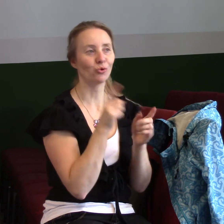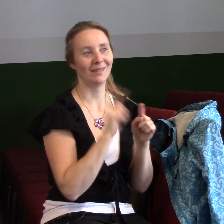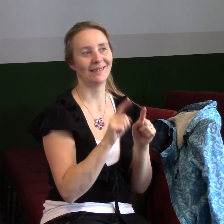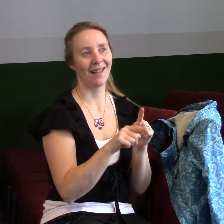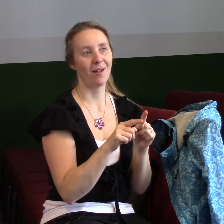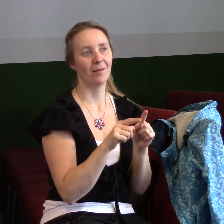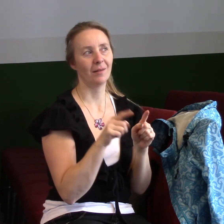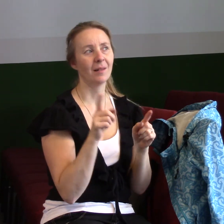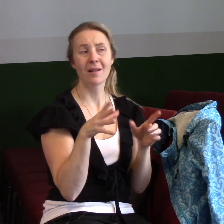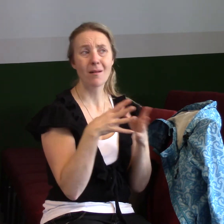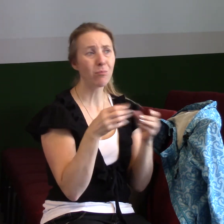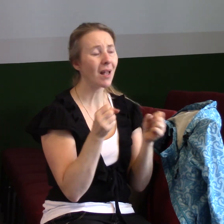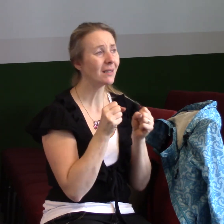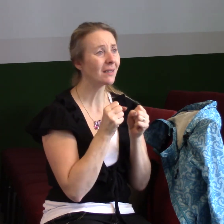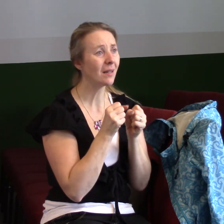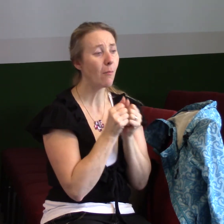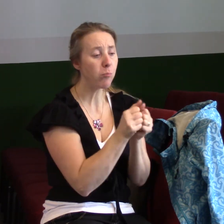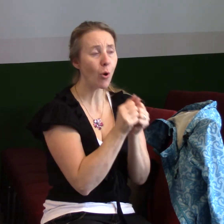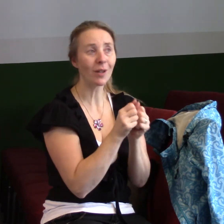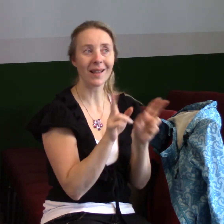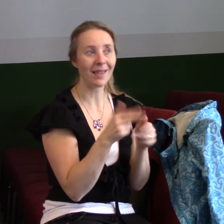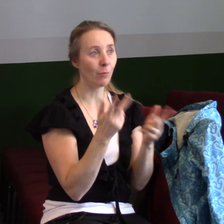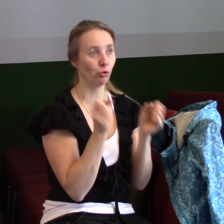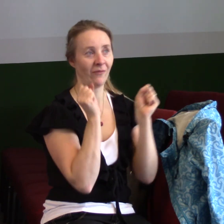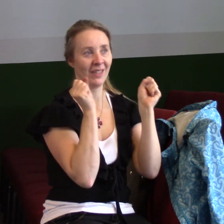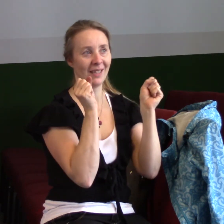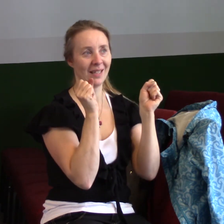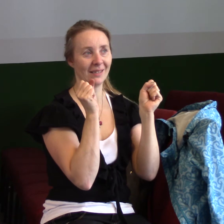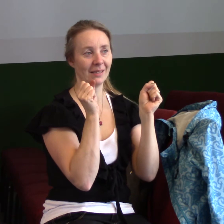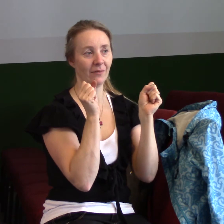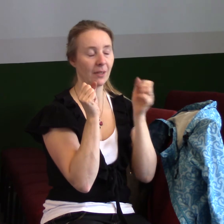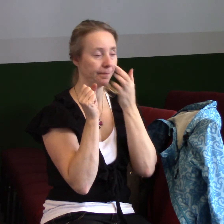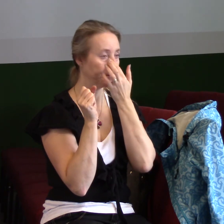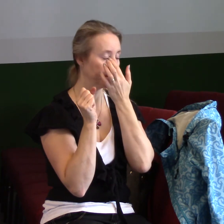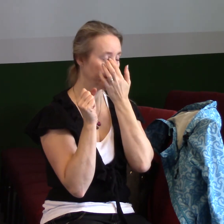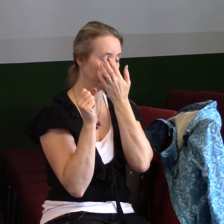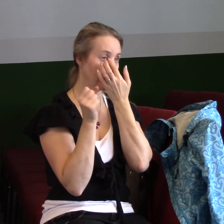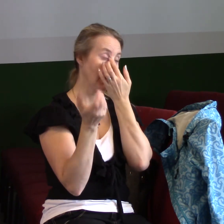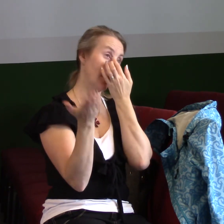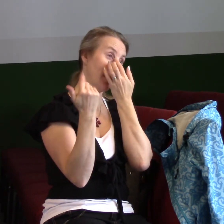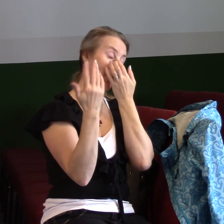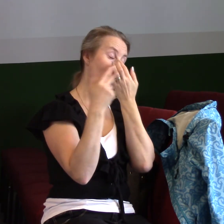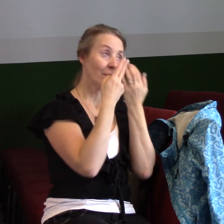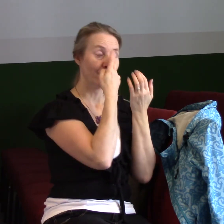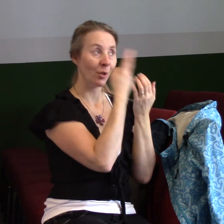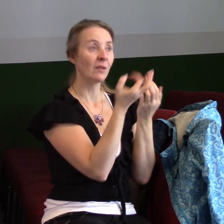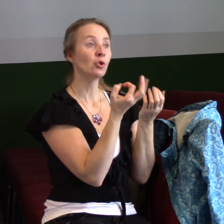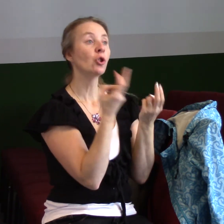Bez boje prostě není možné vítězství, to by se totiž vylučovalo. A pojďme se podívat, co vlastně znamená ten boj,